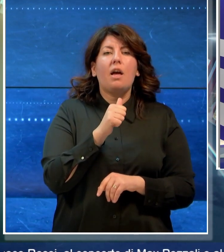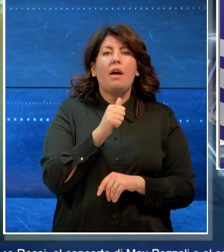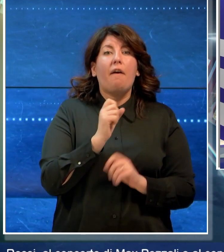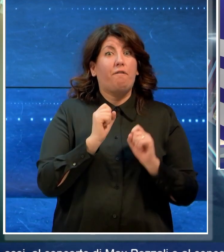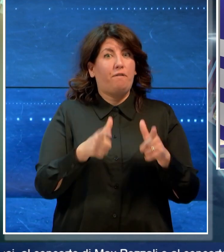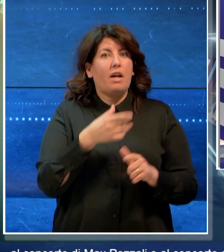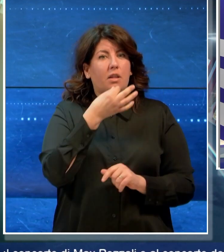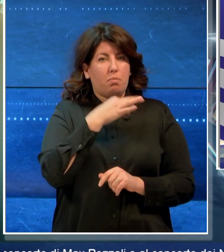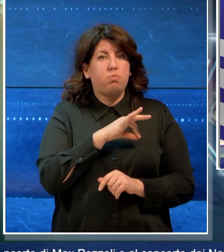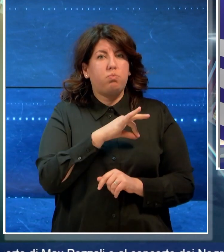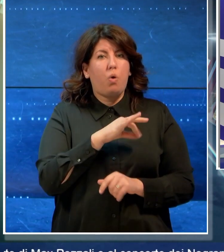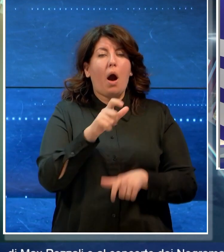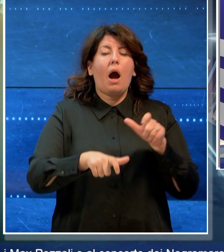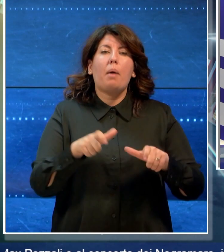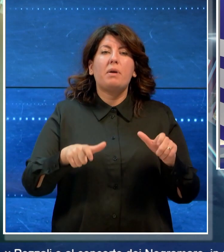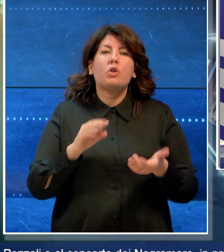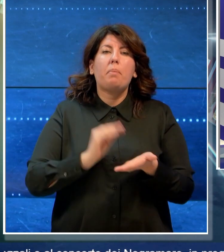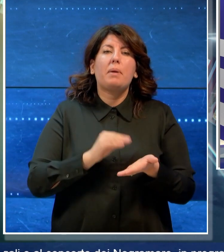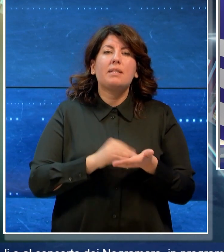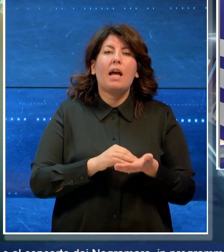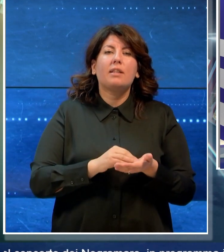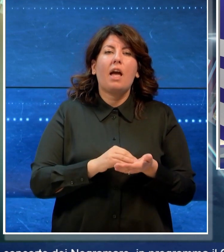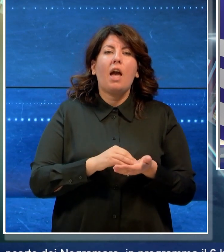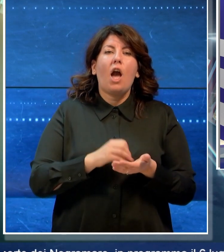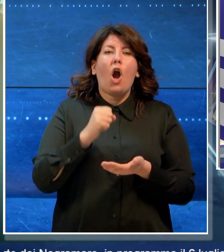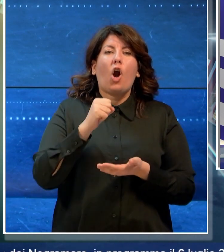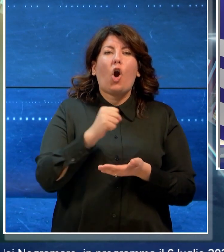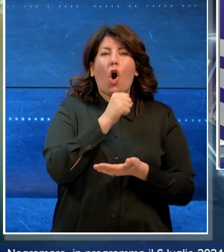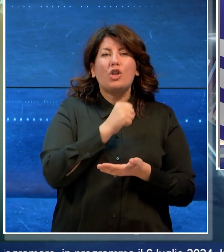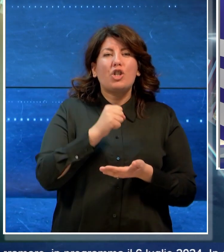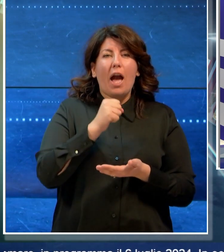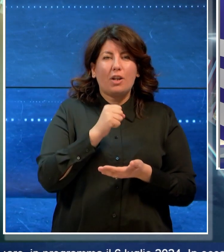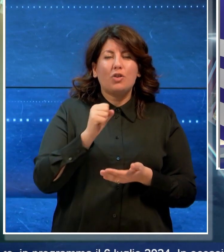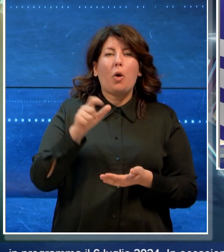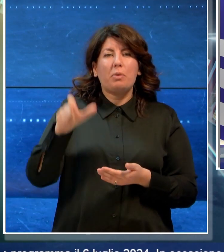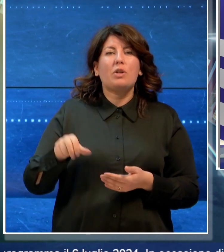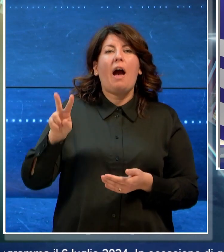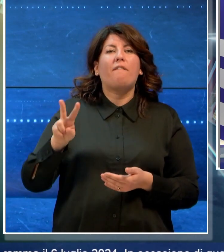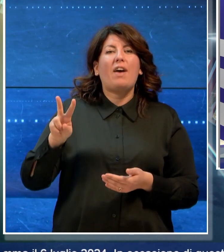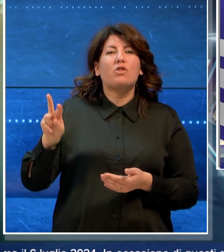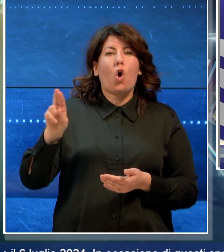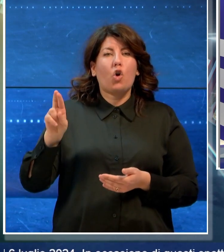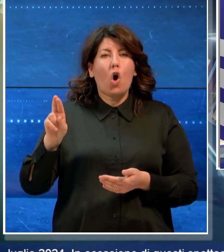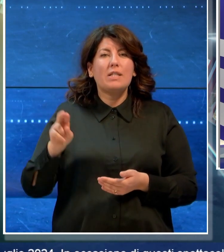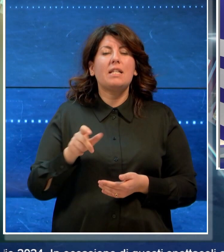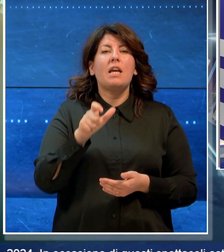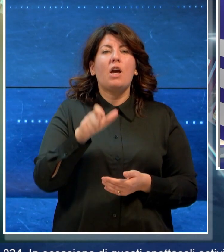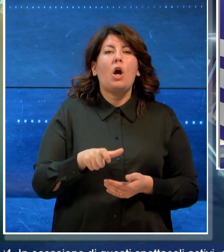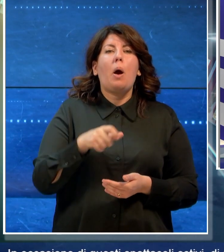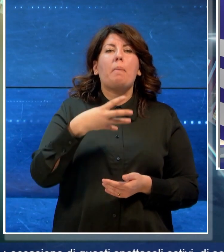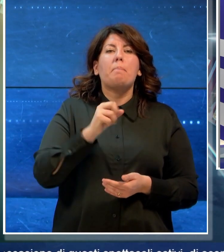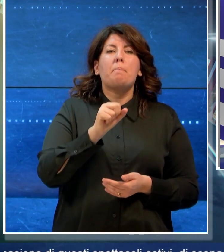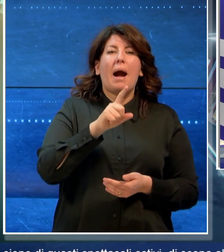assisteranno ai concerti di Vasco Rossi, al concerto di Max Pezzali e al